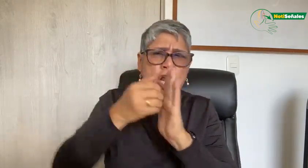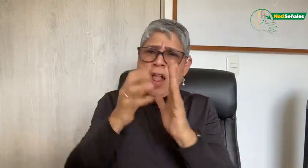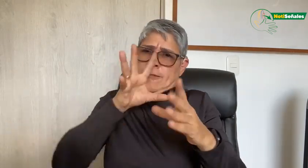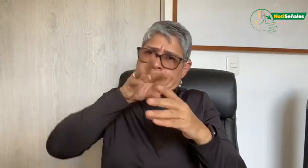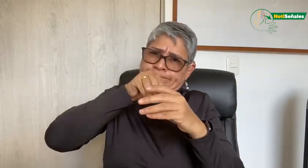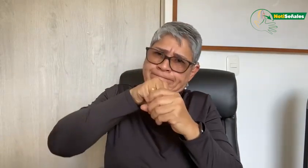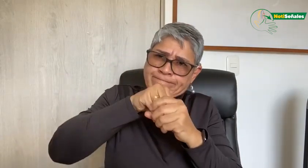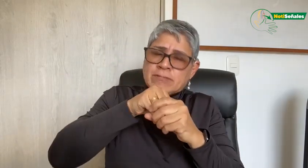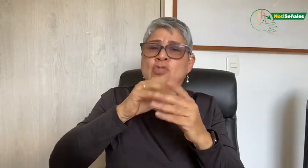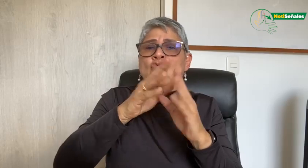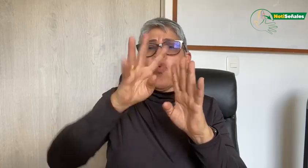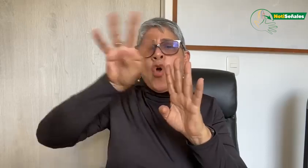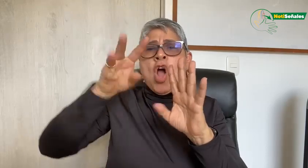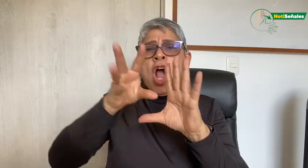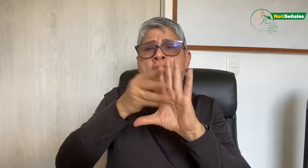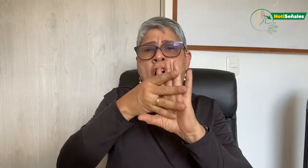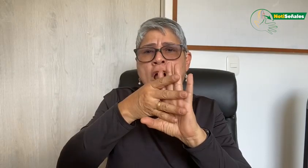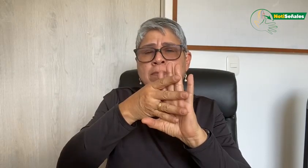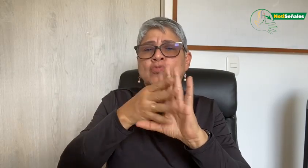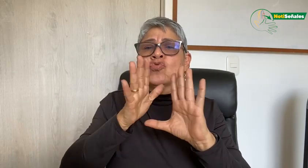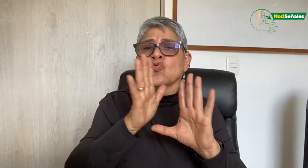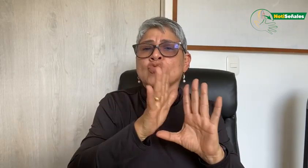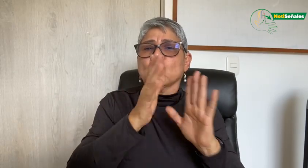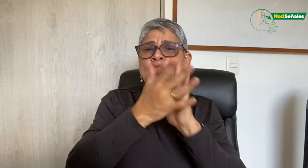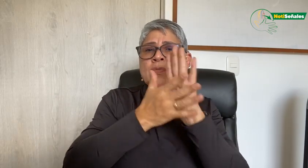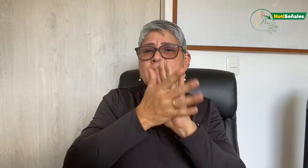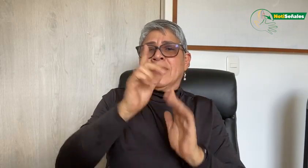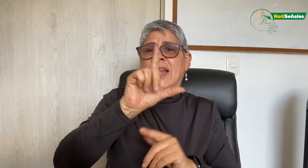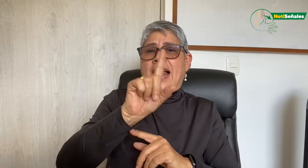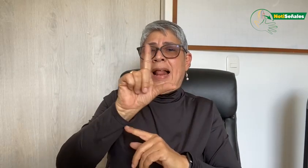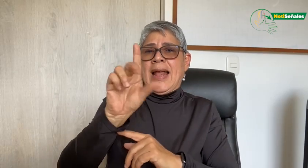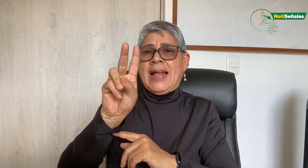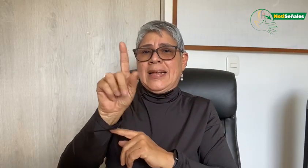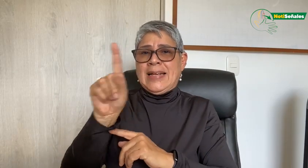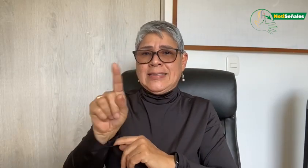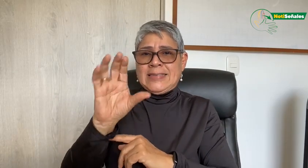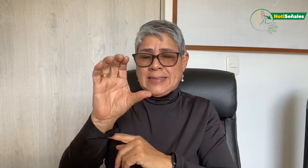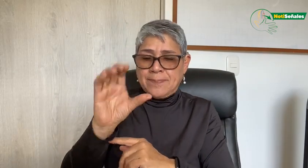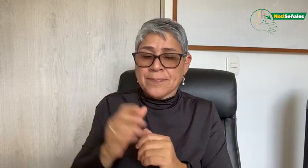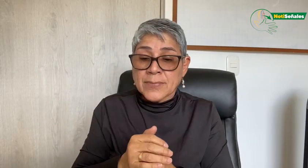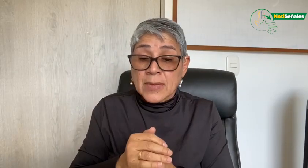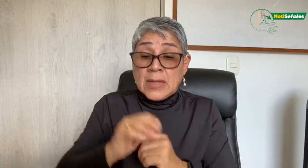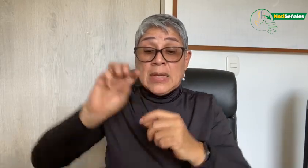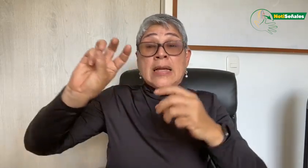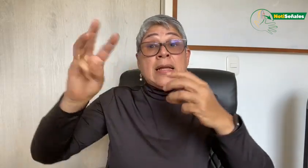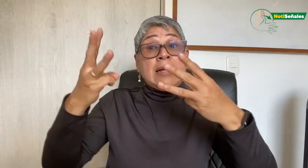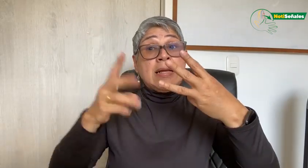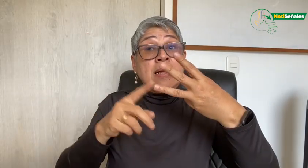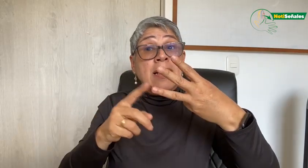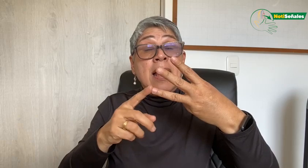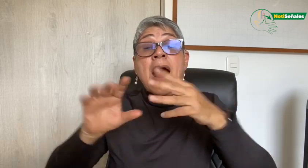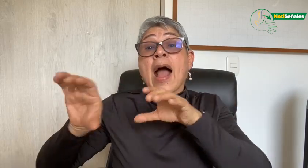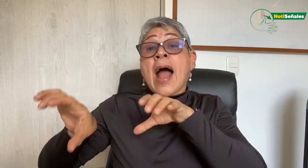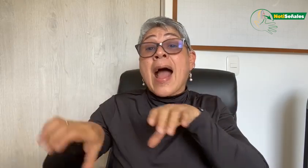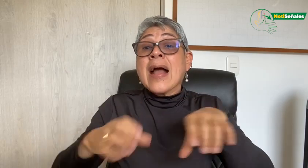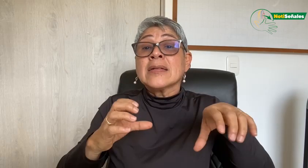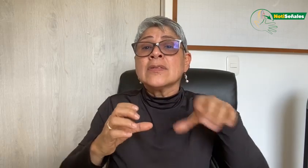antiguas, todas ellas recogerlas en un corpus propio de la lengua de señas colombiana.